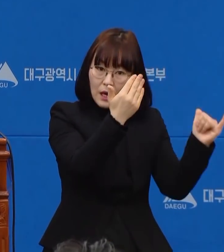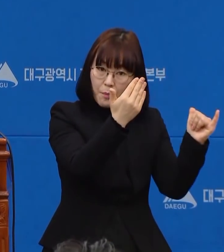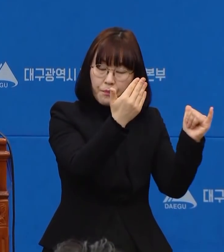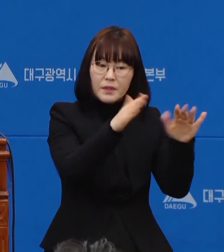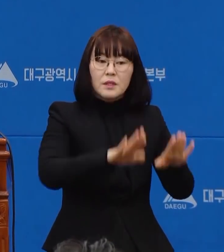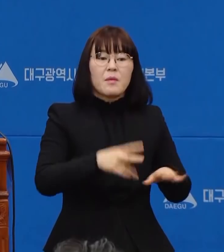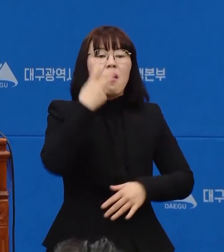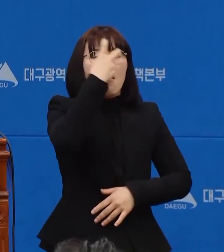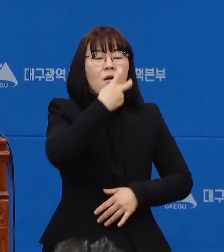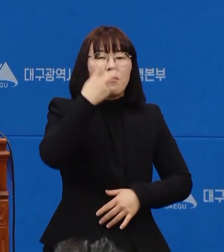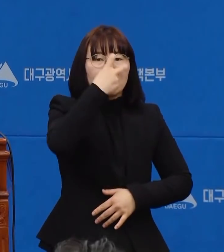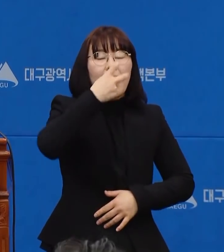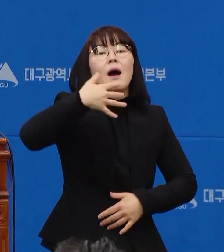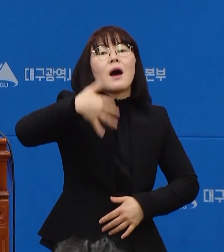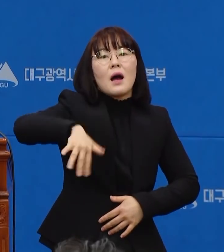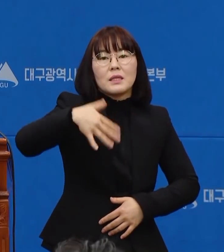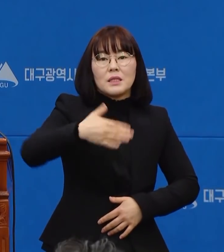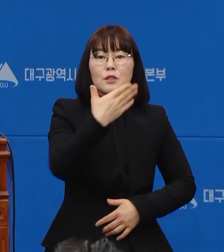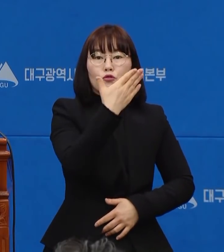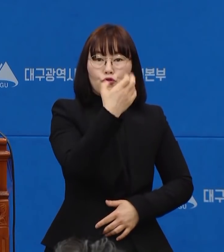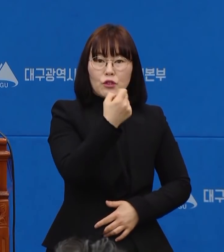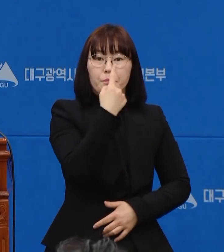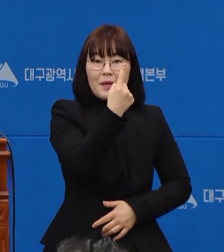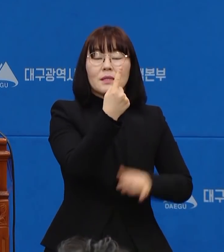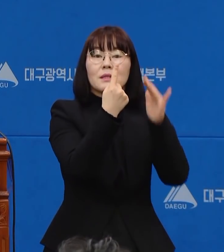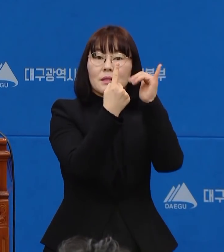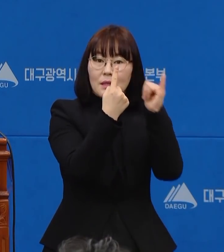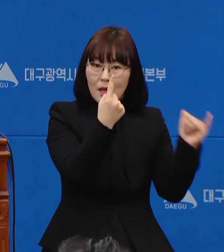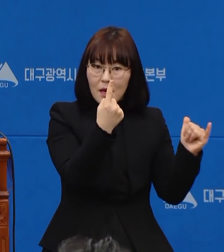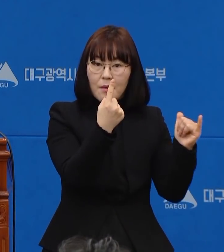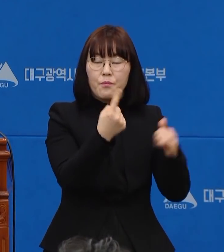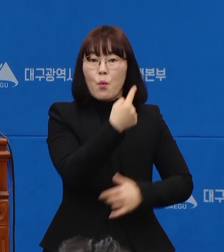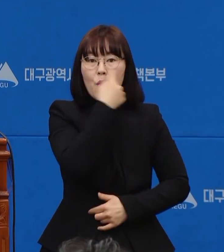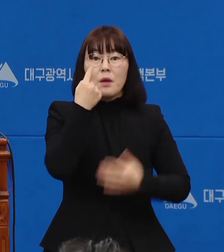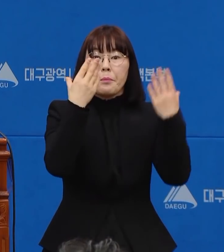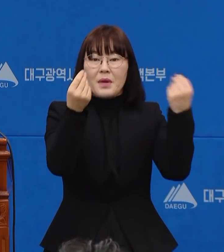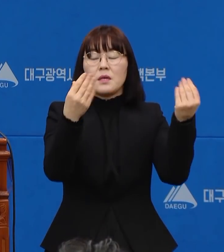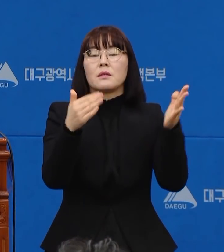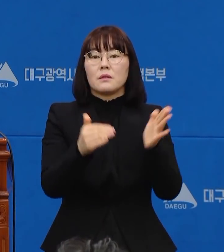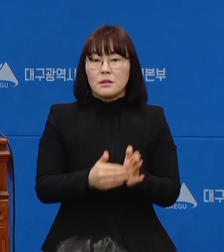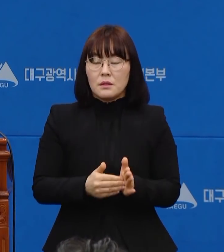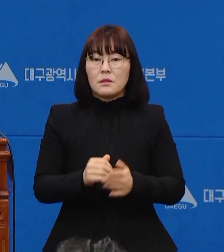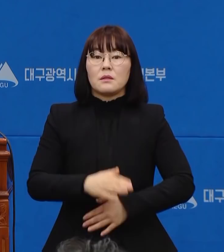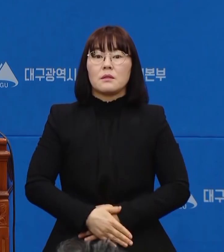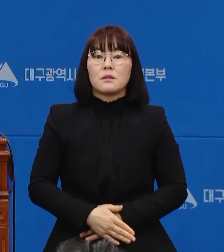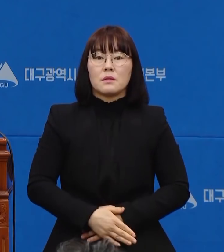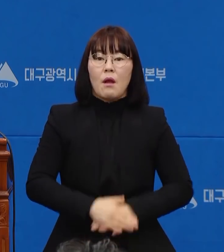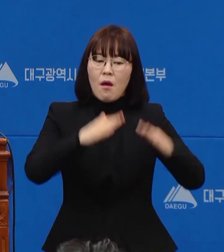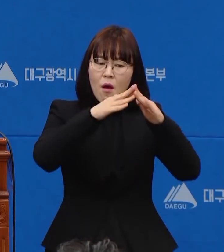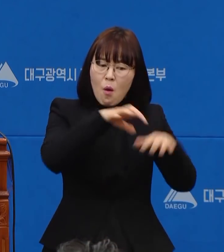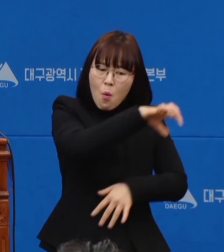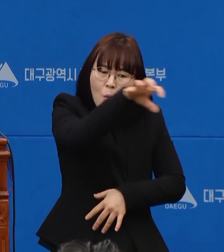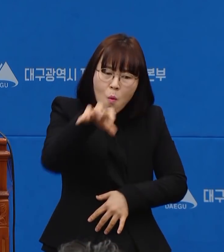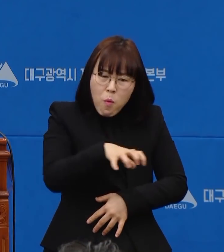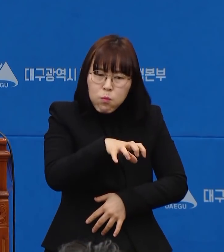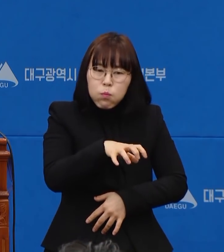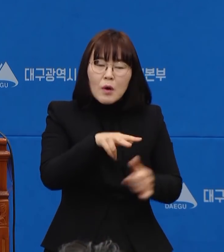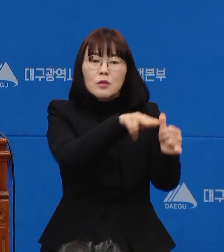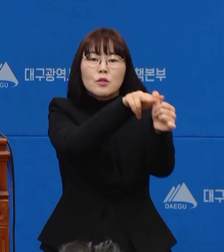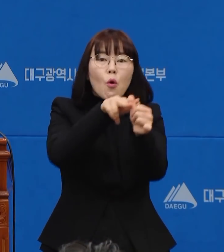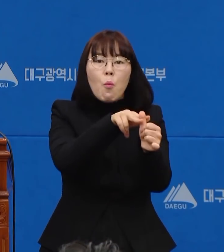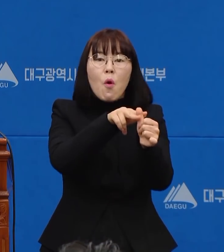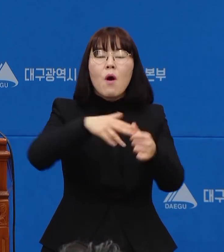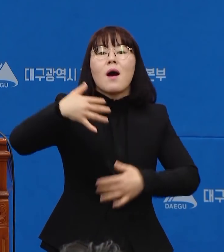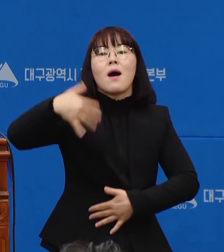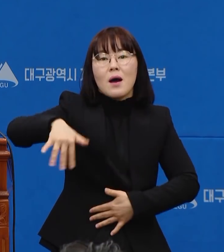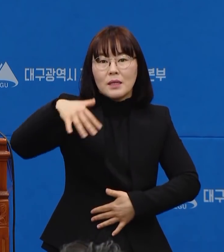검체 검사를 받지 않은 인원은 91명으로 파악되었습니다. 이 중 소재 파악이 되지 않은 23명에